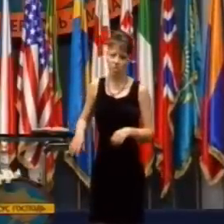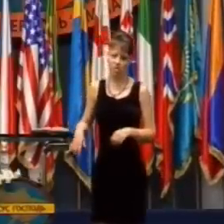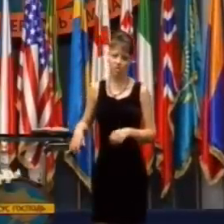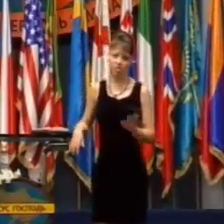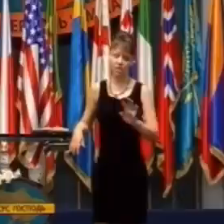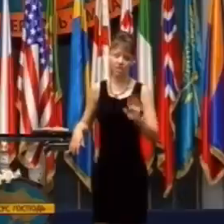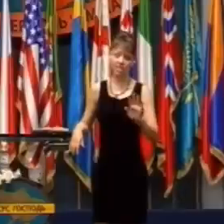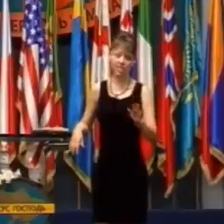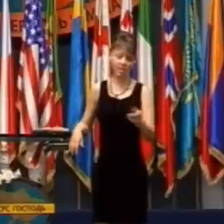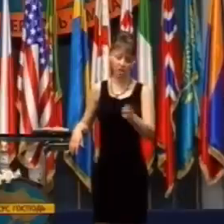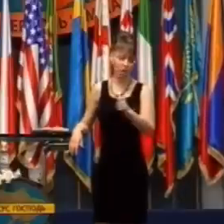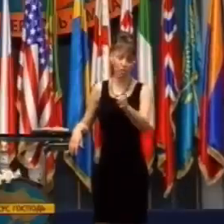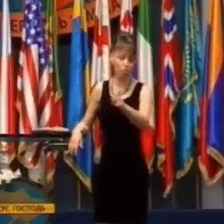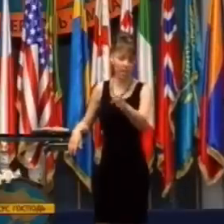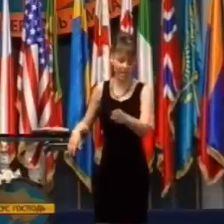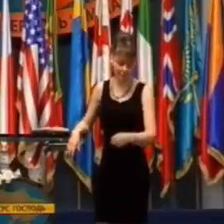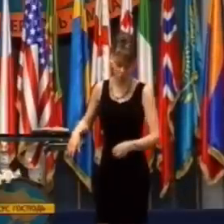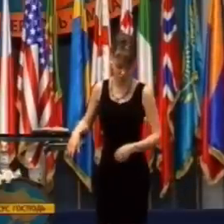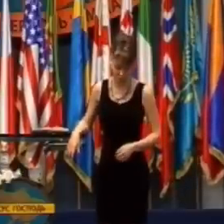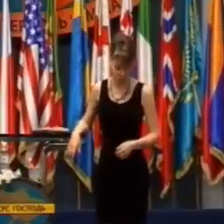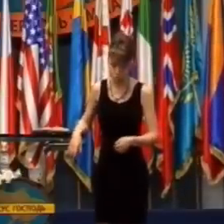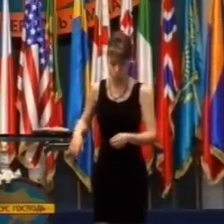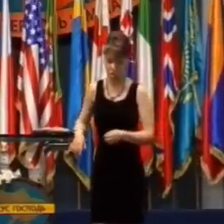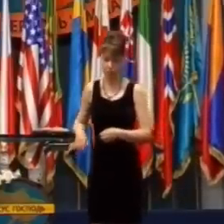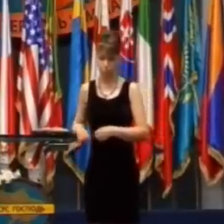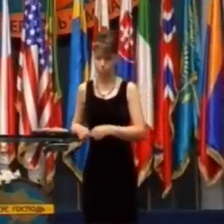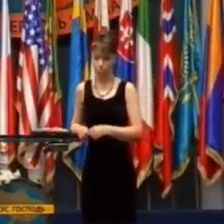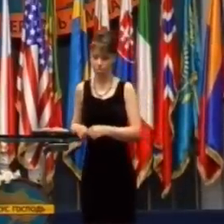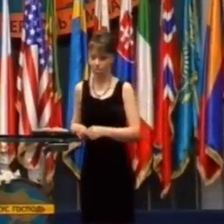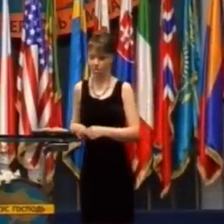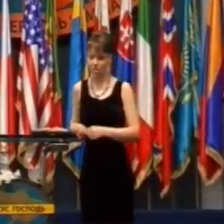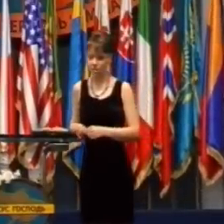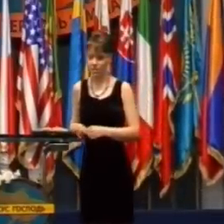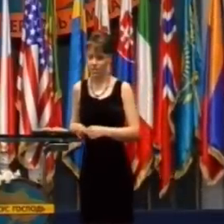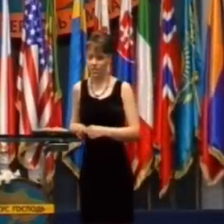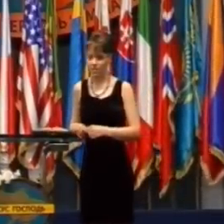Lekár povedal, v žiadnom prípade nepôjdete do Južnej Afriky.